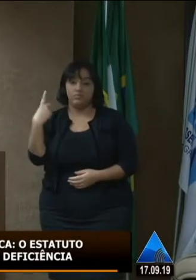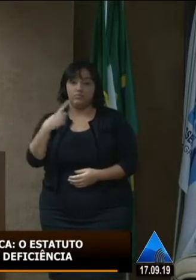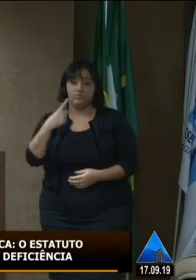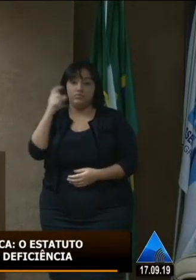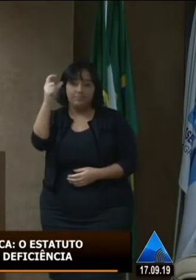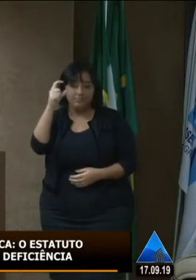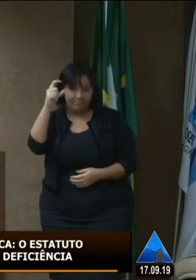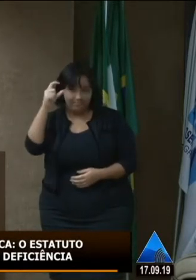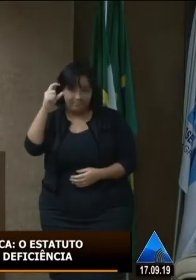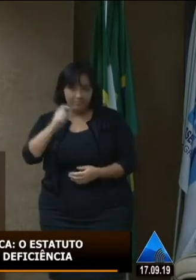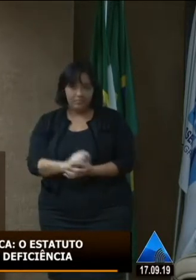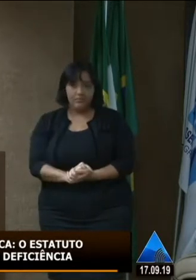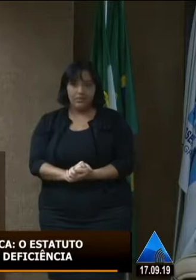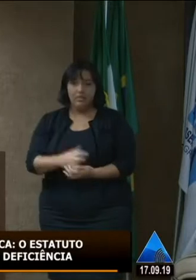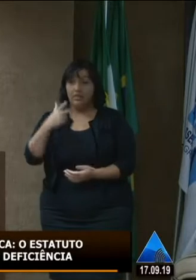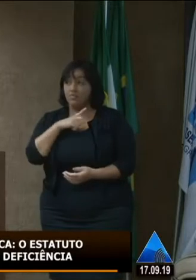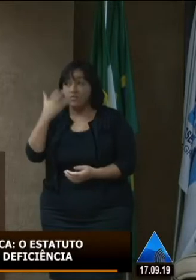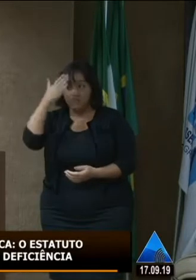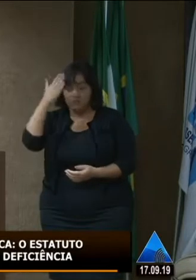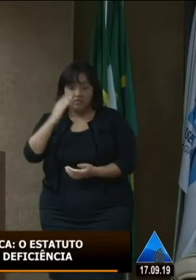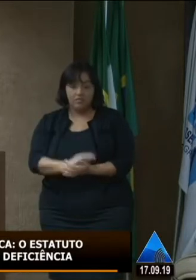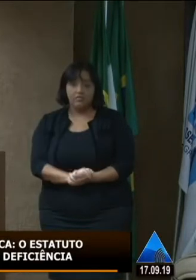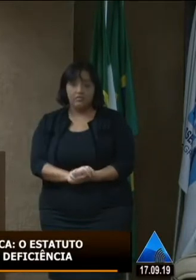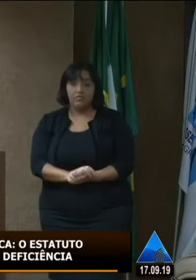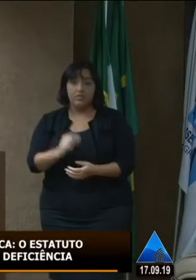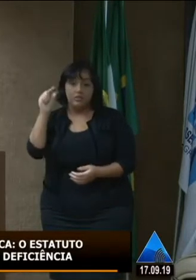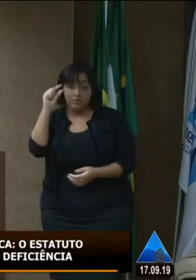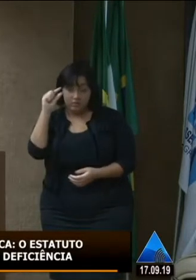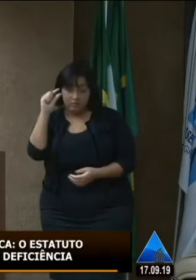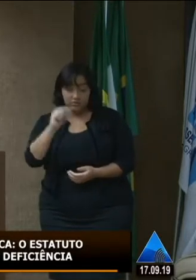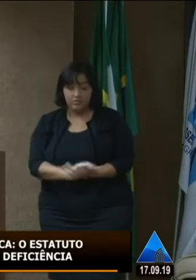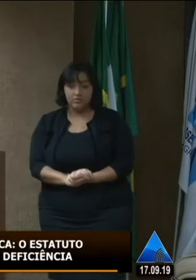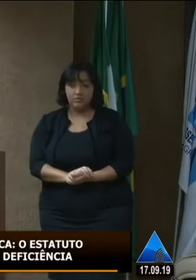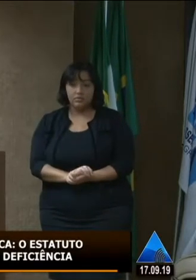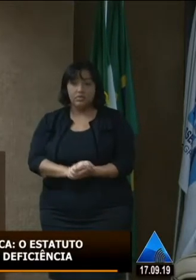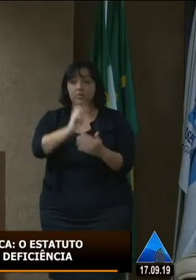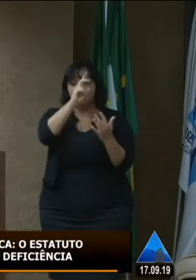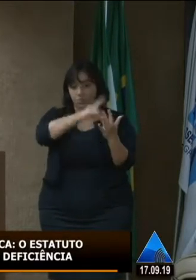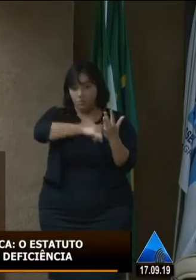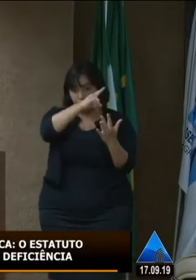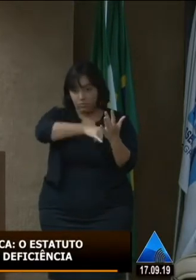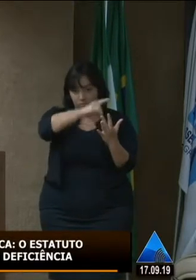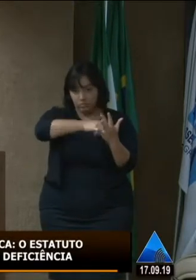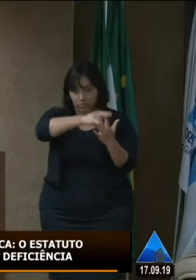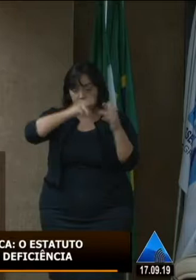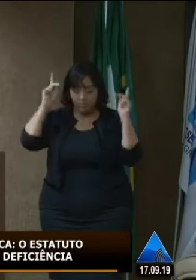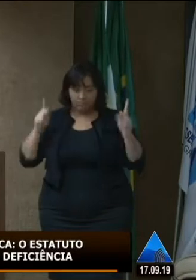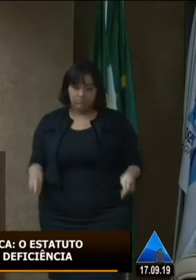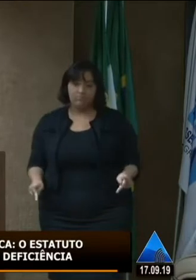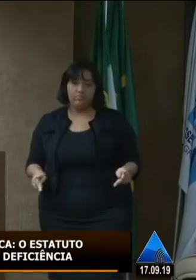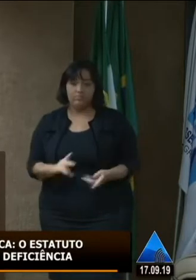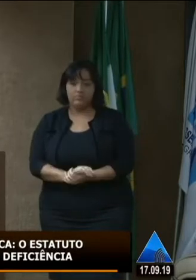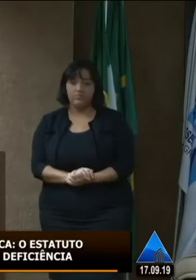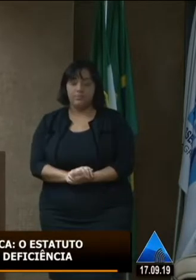cartãozinho e não é visível aquele cartãozinho ele é um documento público e